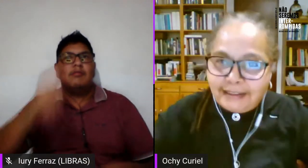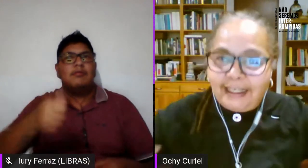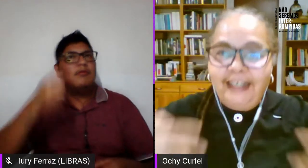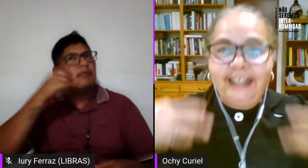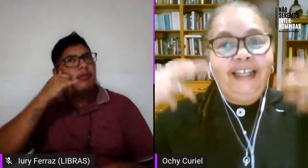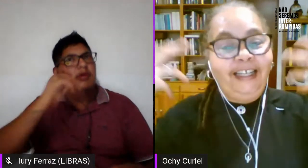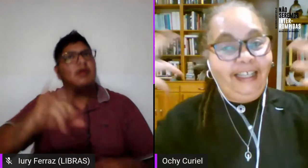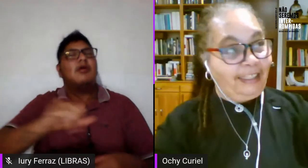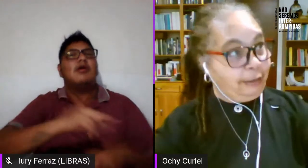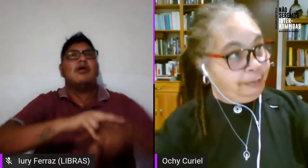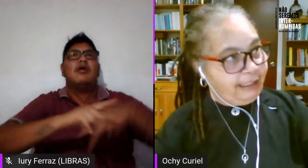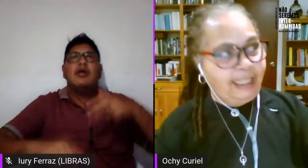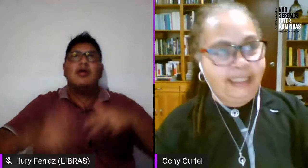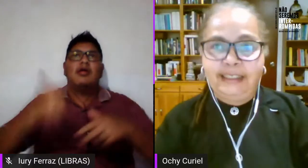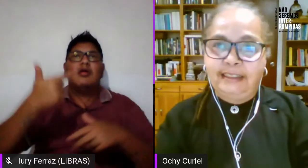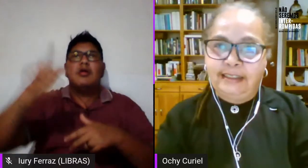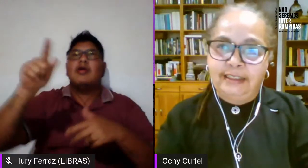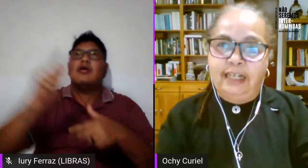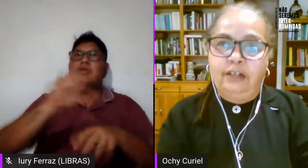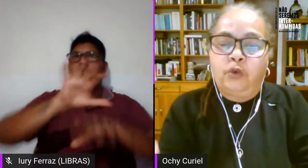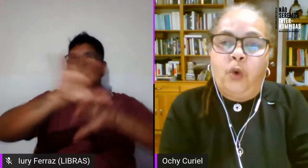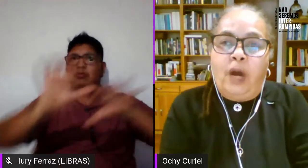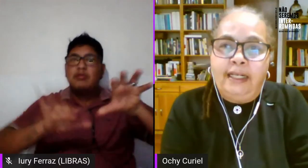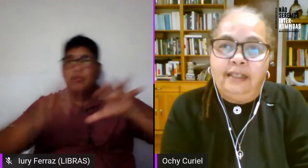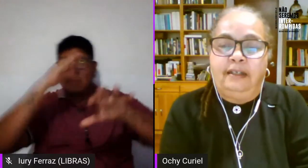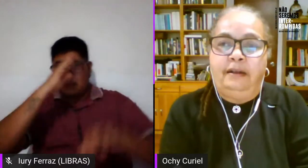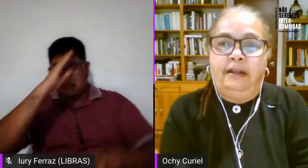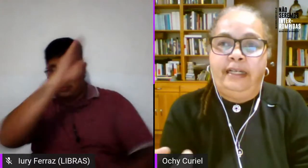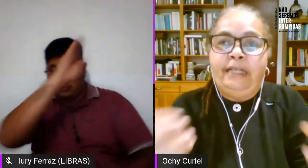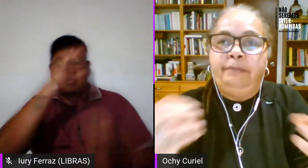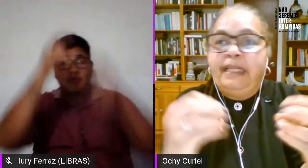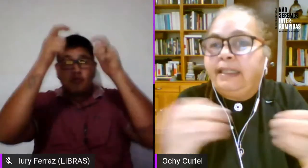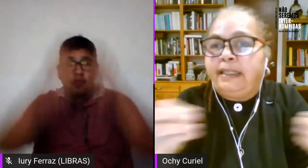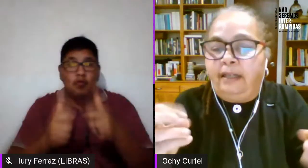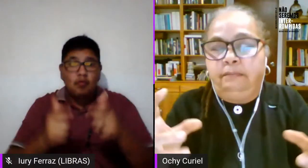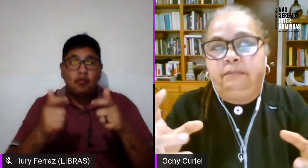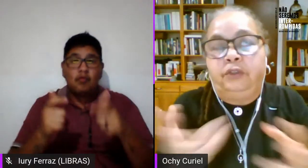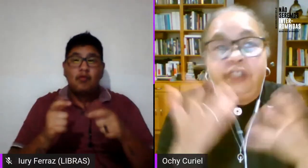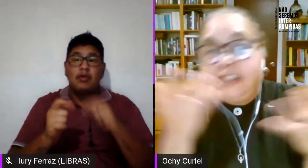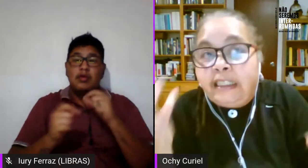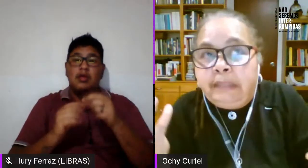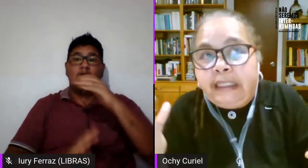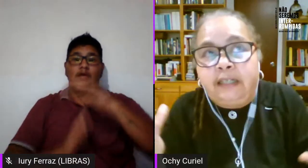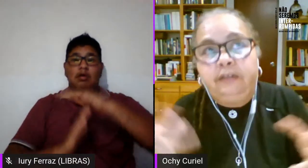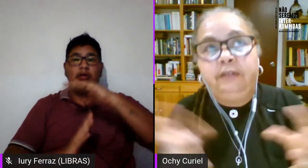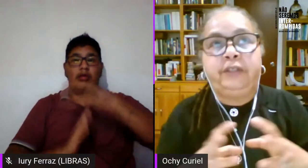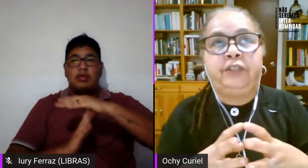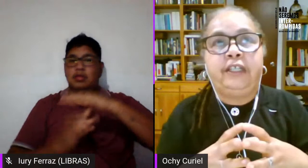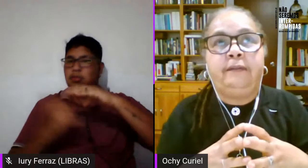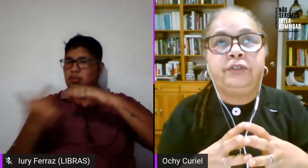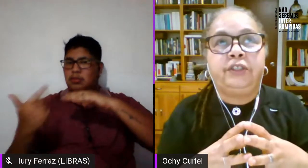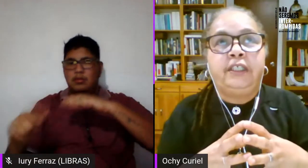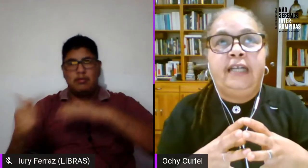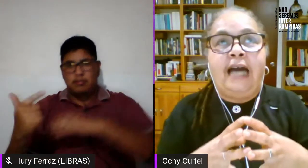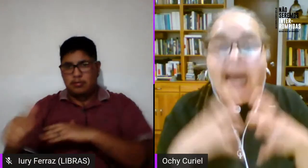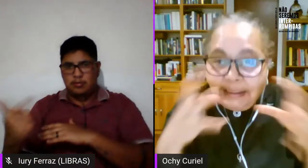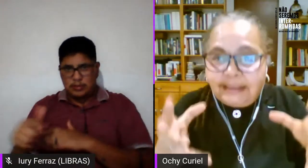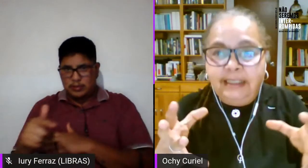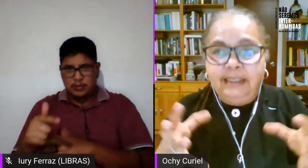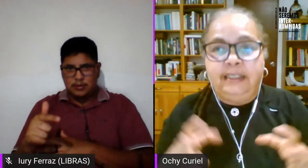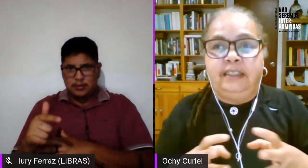anticlasistas antimilitaristas etcétera lo cual limita no sé si limita ¿no? pero digamos